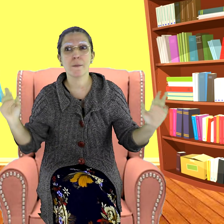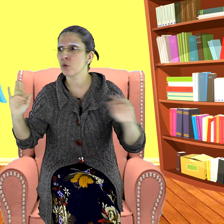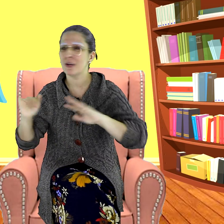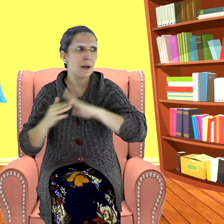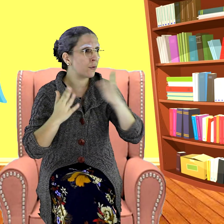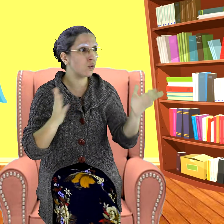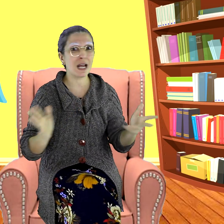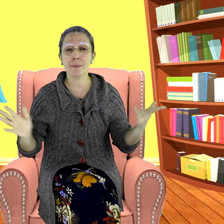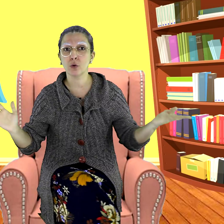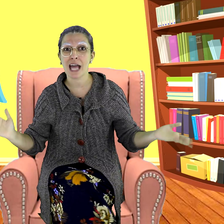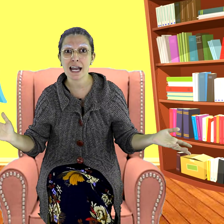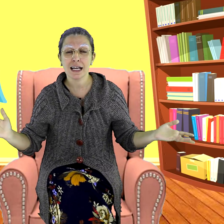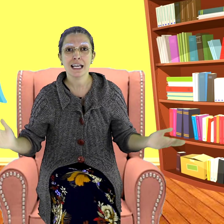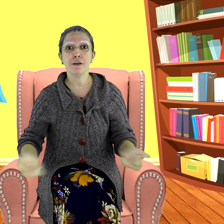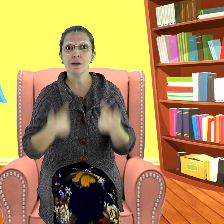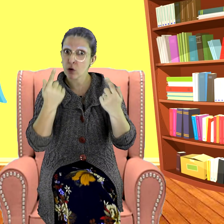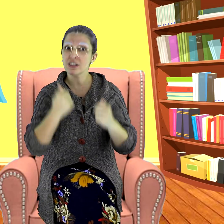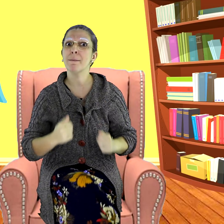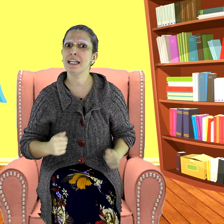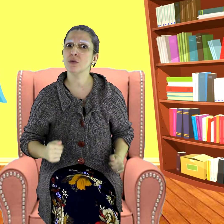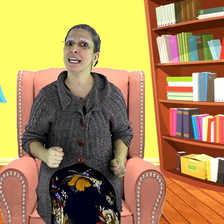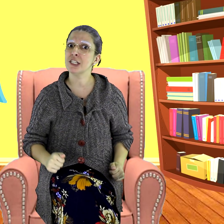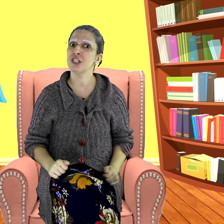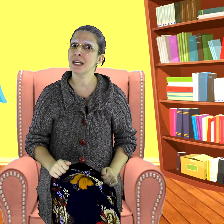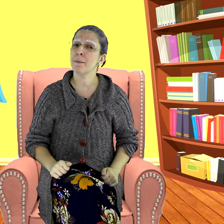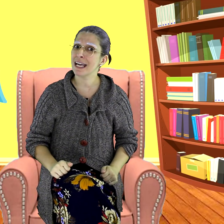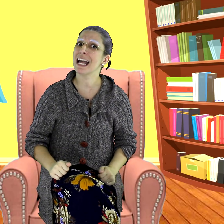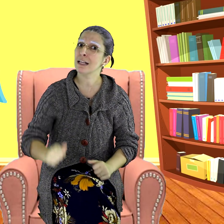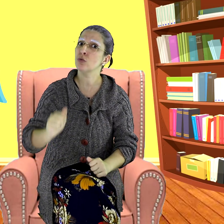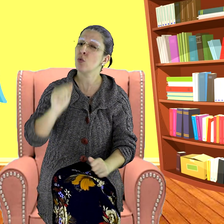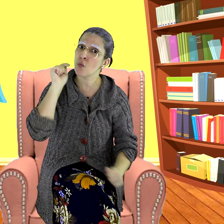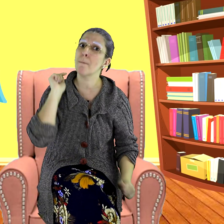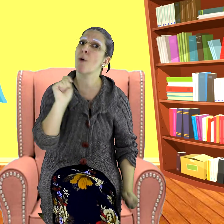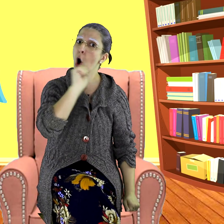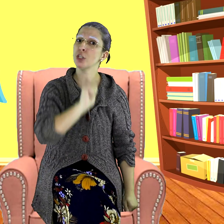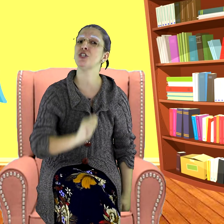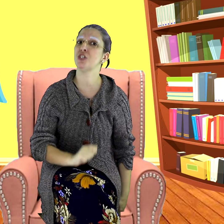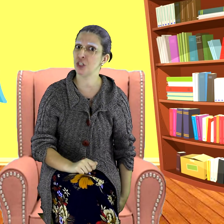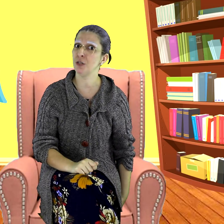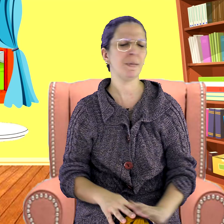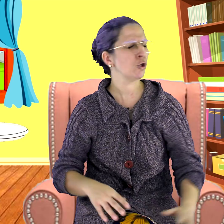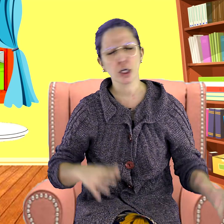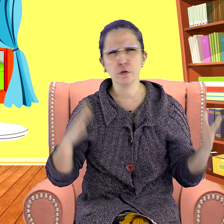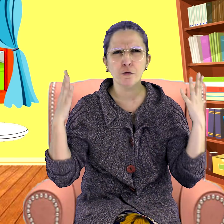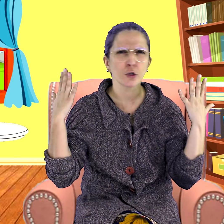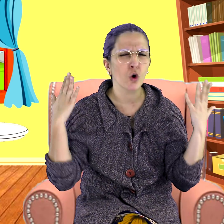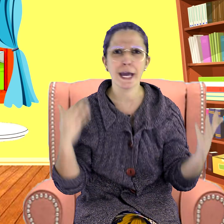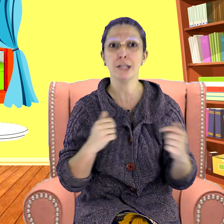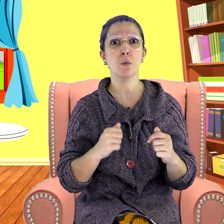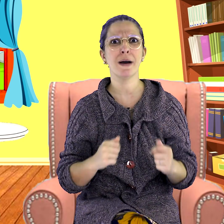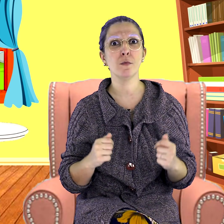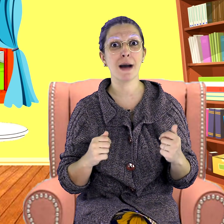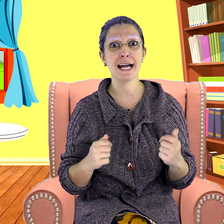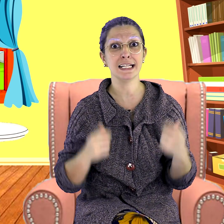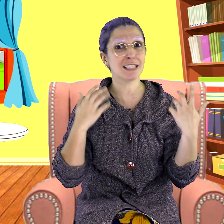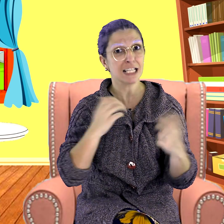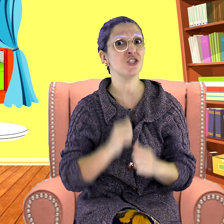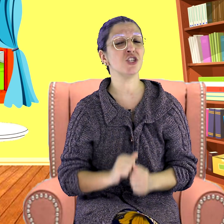a procurar, procurar, procurar e ficou sabendo que ele tinha pegado um bote. Pinóquio foi correndo para o mar atrás de